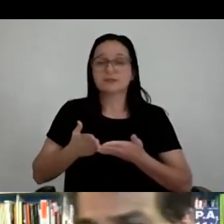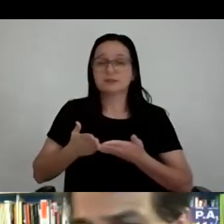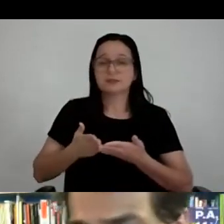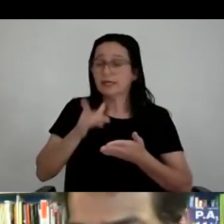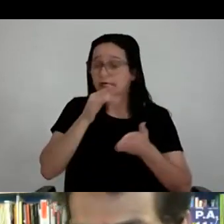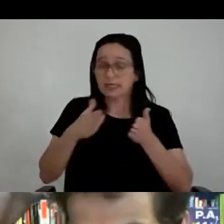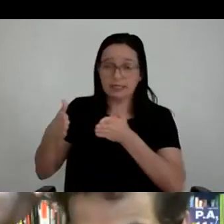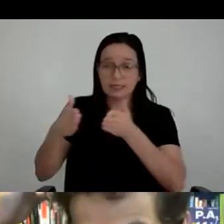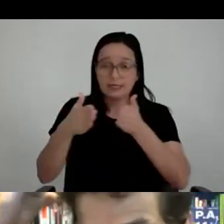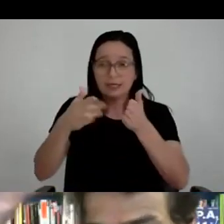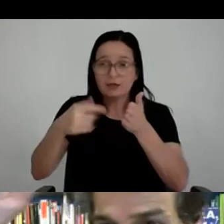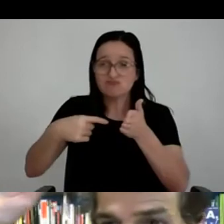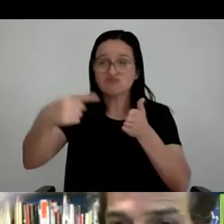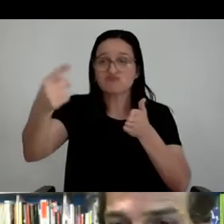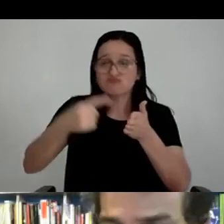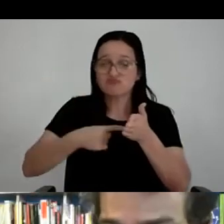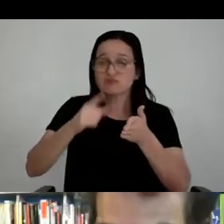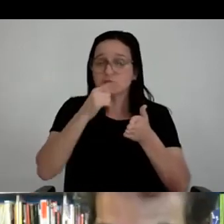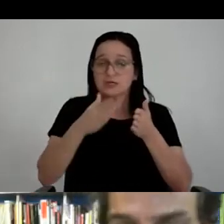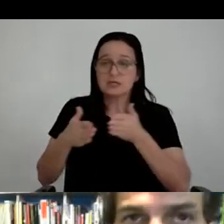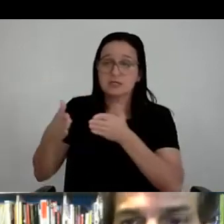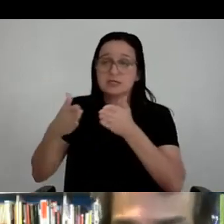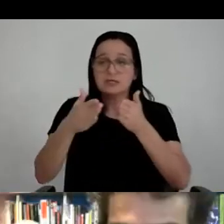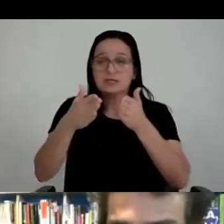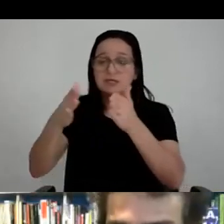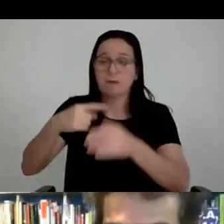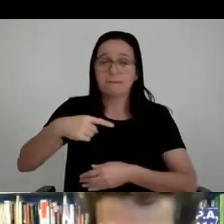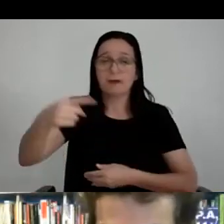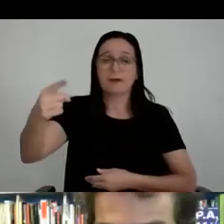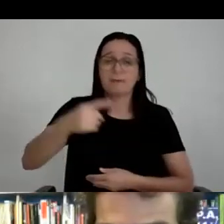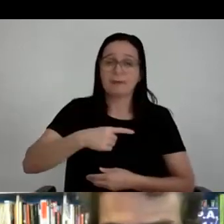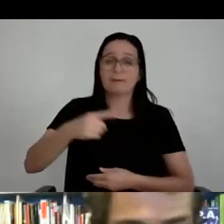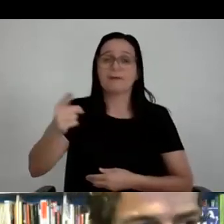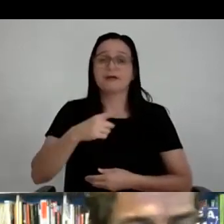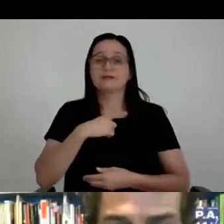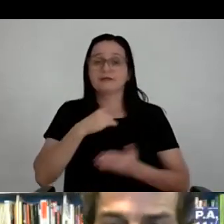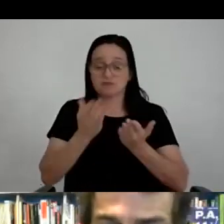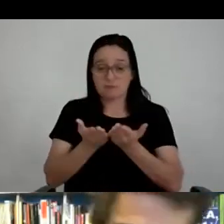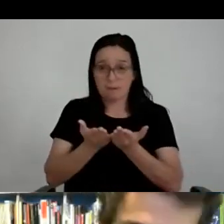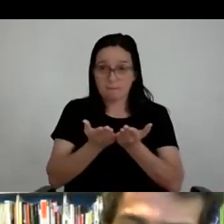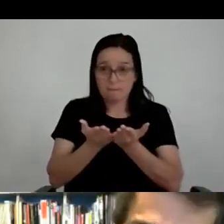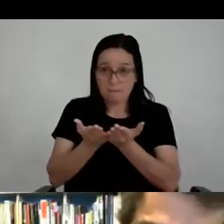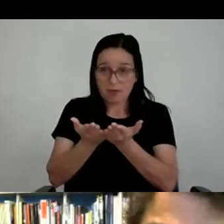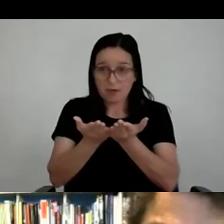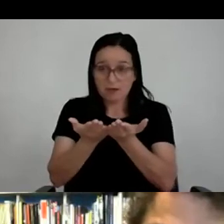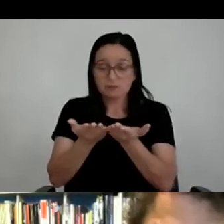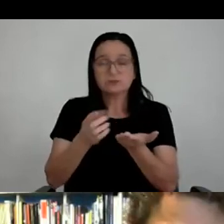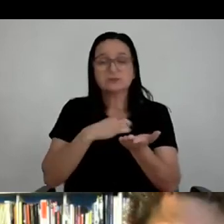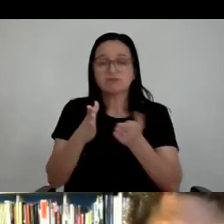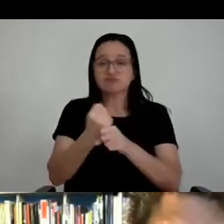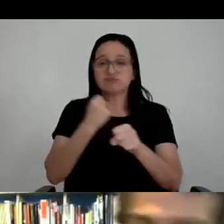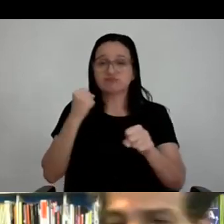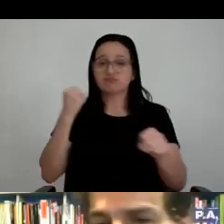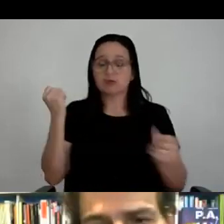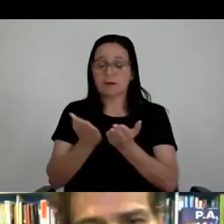sobe e desce oito metros, quando a gente lançou as balsas, montou as balsas grandes, a folha foi fabricada no Rio de Janeiro